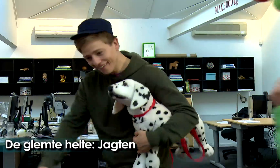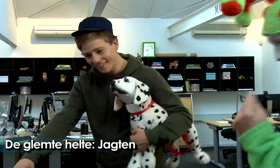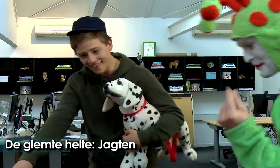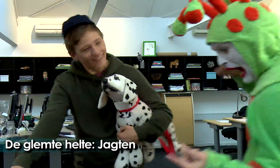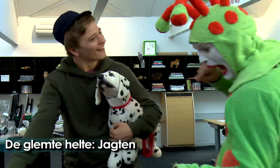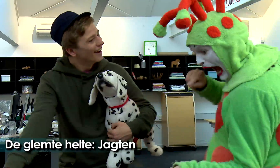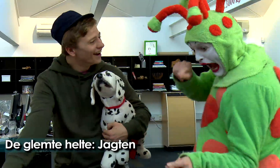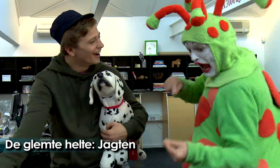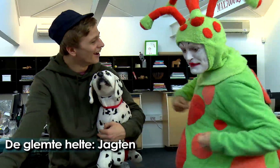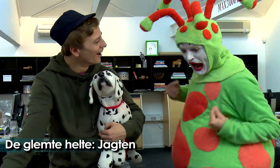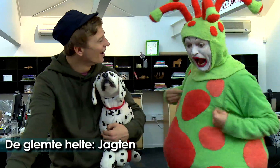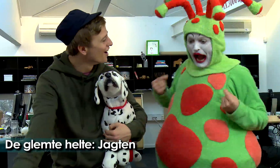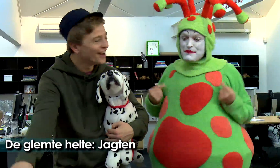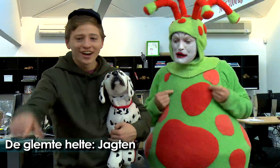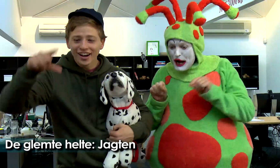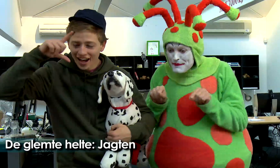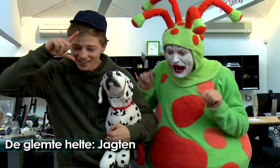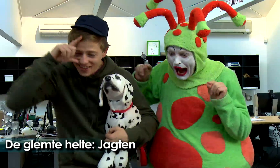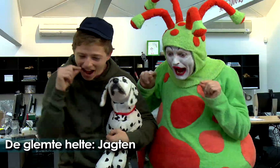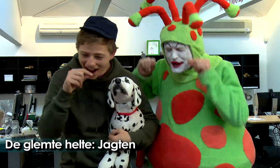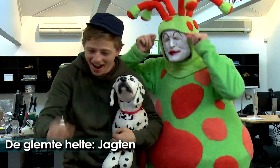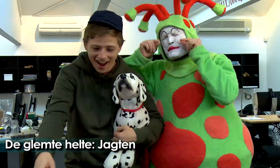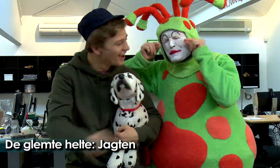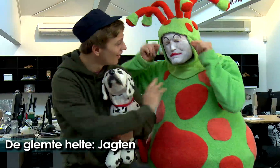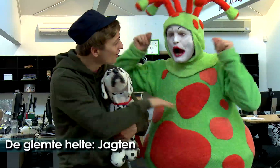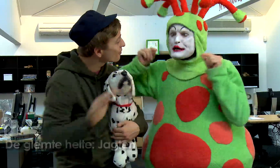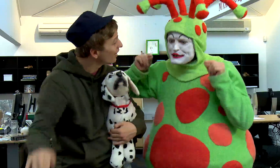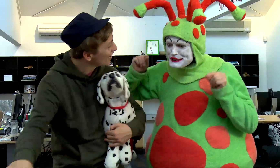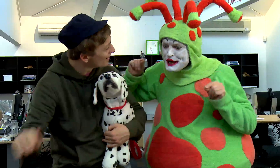Kan I se det der? Ja, hun sover. så hål.